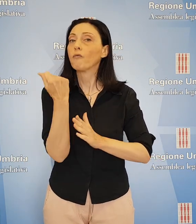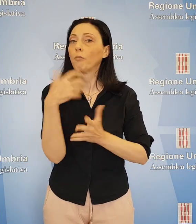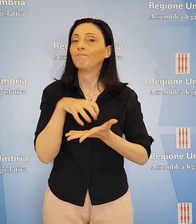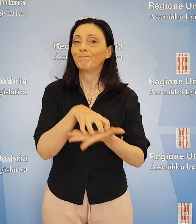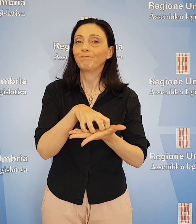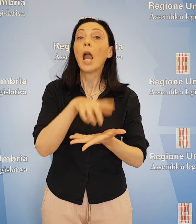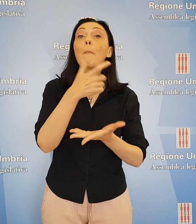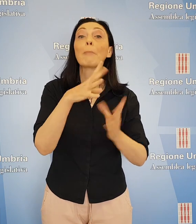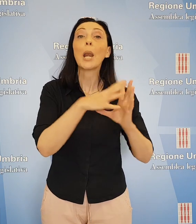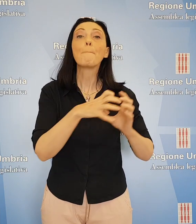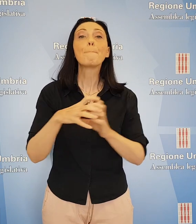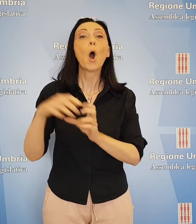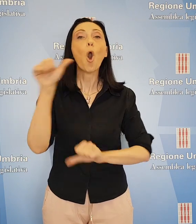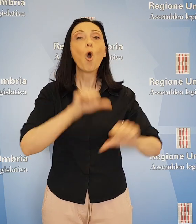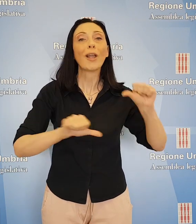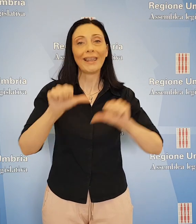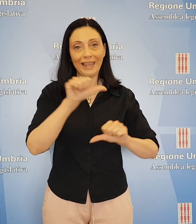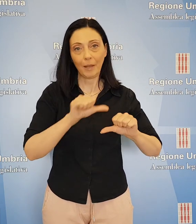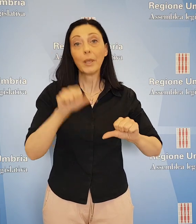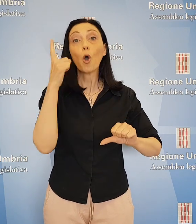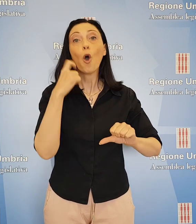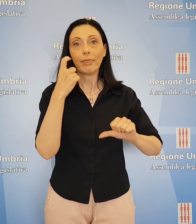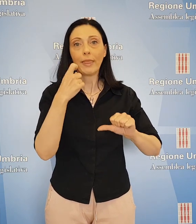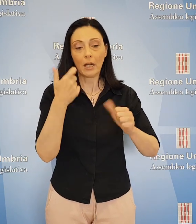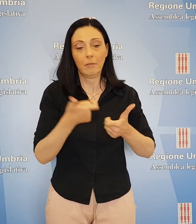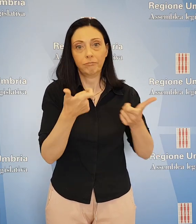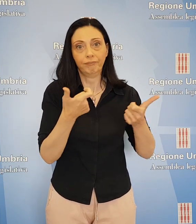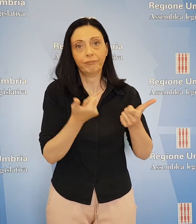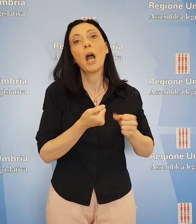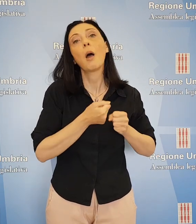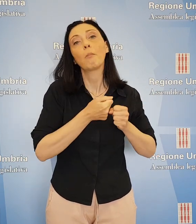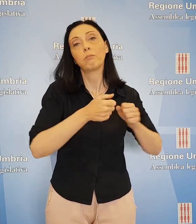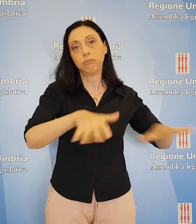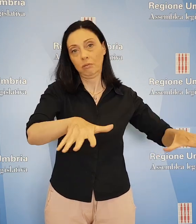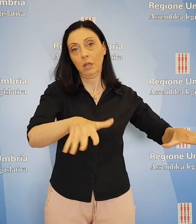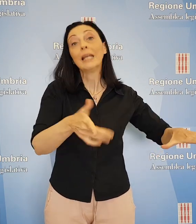per il rilancio del polo chimico di Terni senza trascurare la siderurgia.